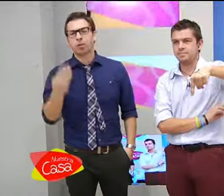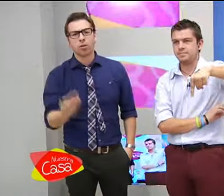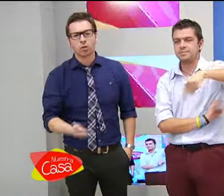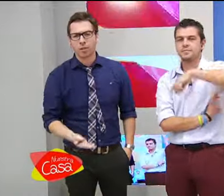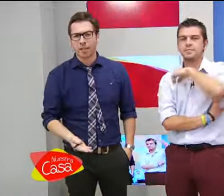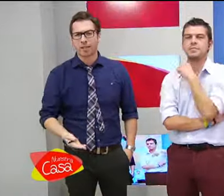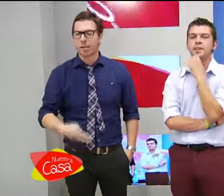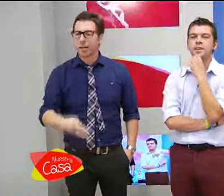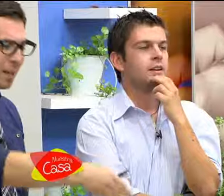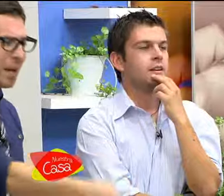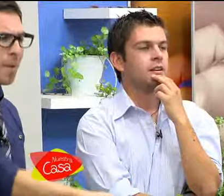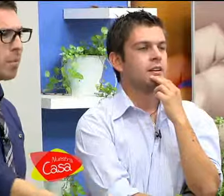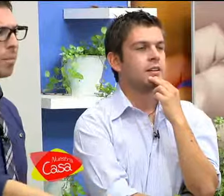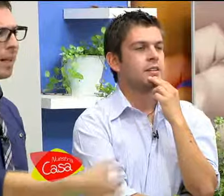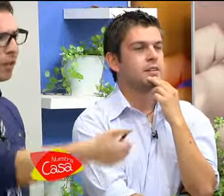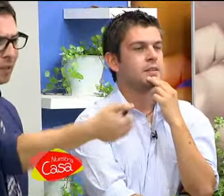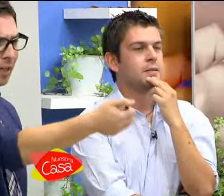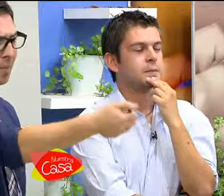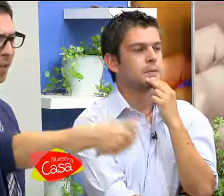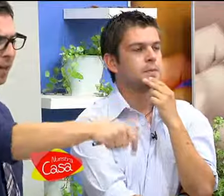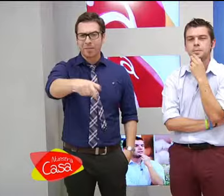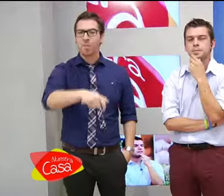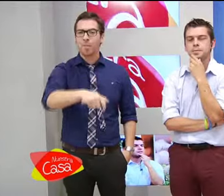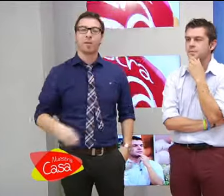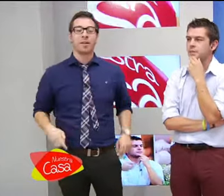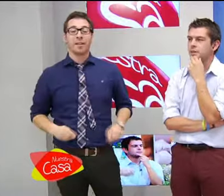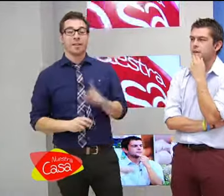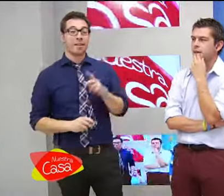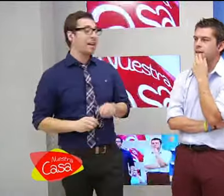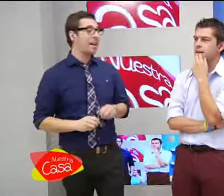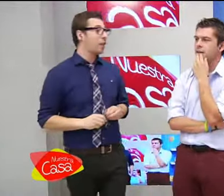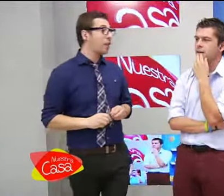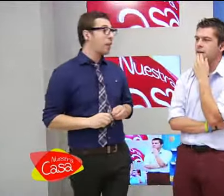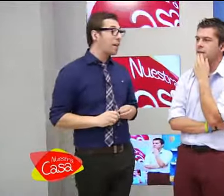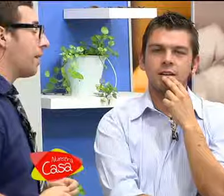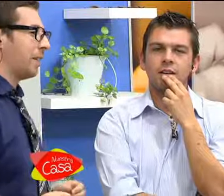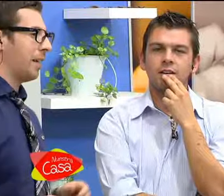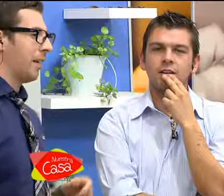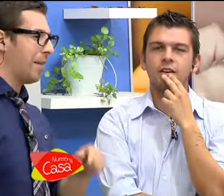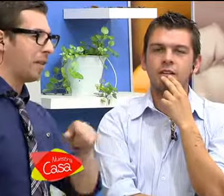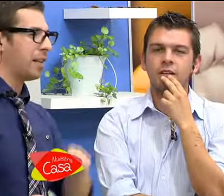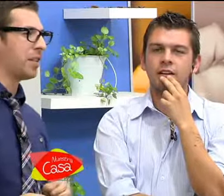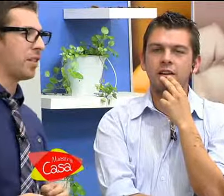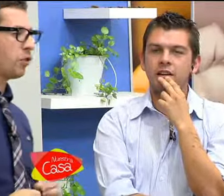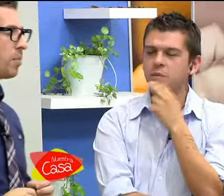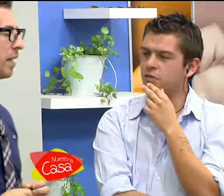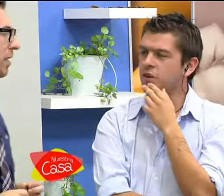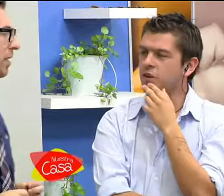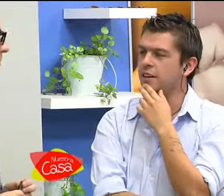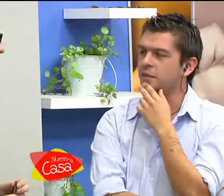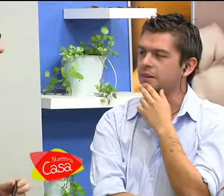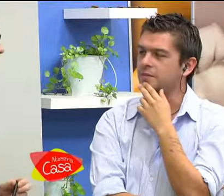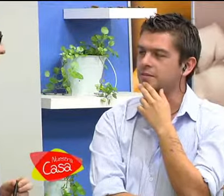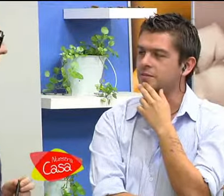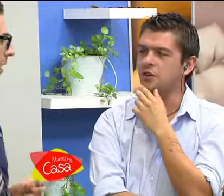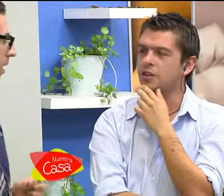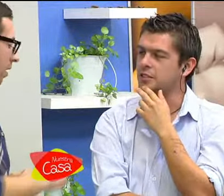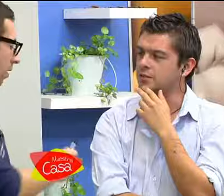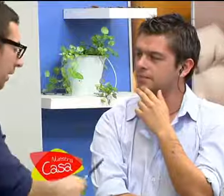horas, aquí mismo, para que no te cambies de canal, aquí mismo, vas a ver a Leo Dan, en el Festival de Chato. Es muy bueno, Dan, también, sí, buenos clásicos. Oiga,